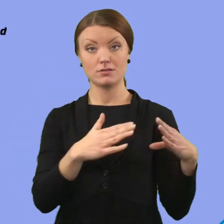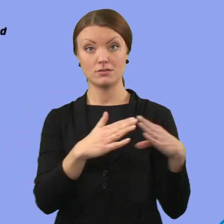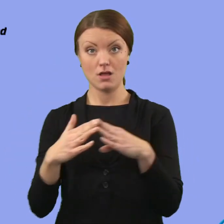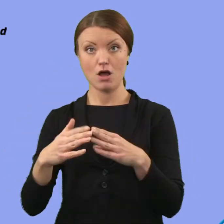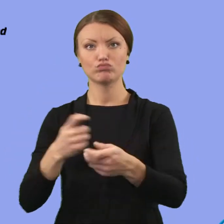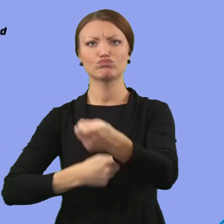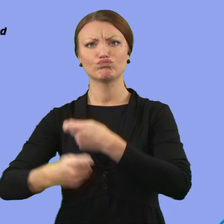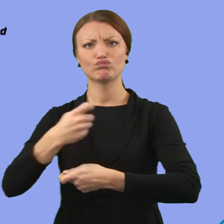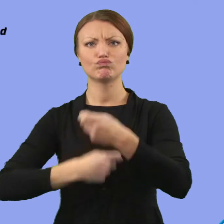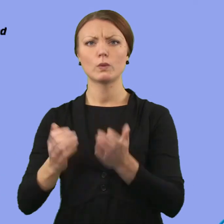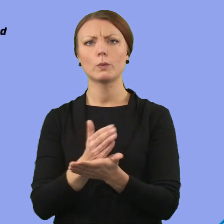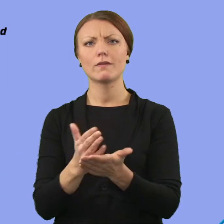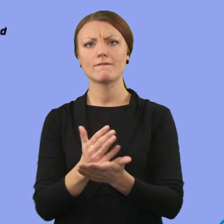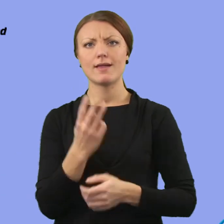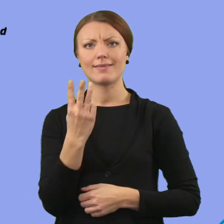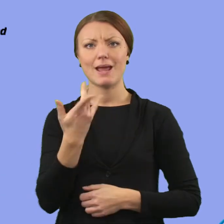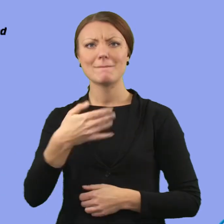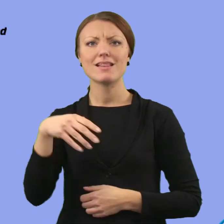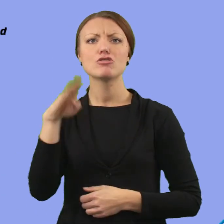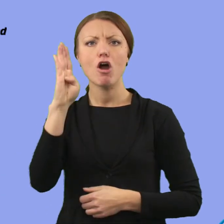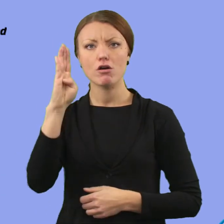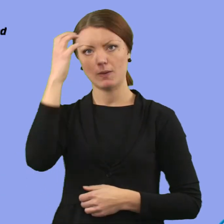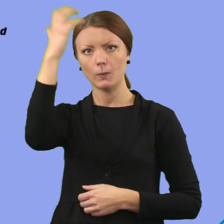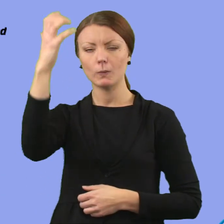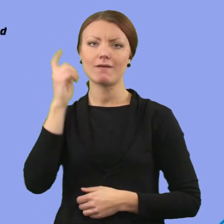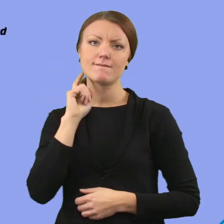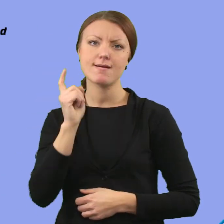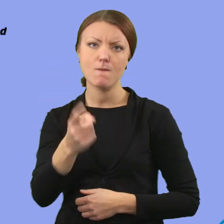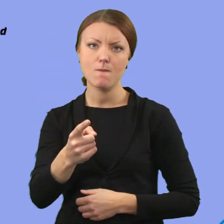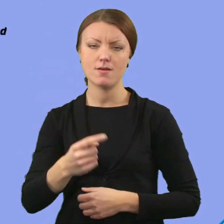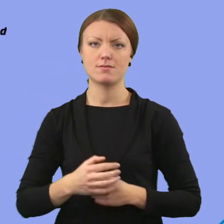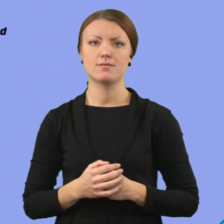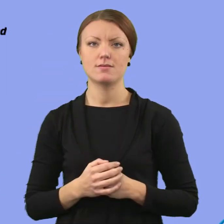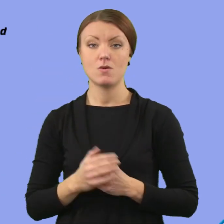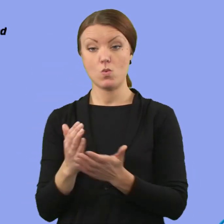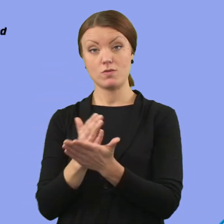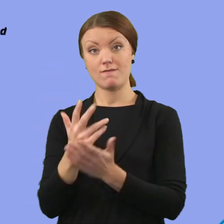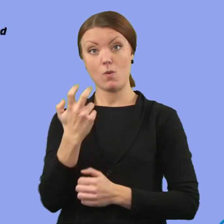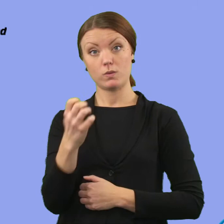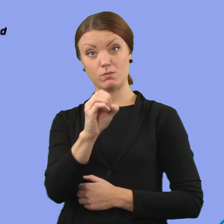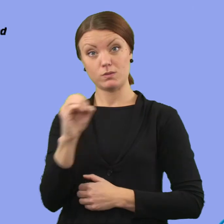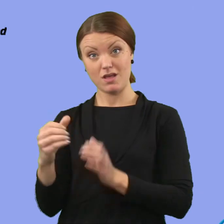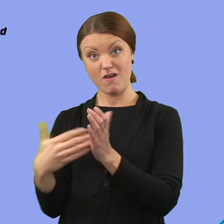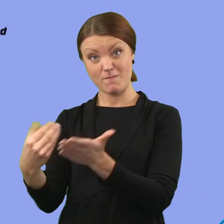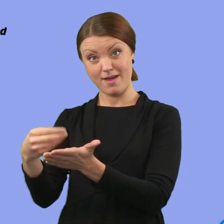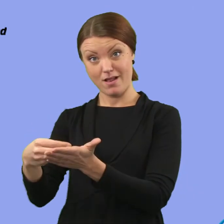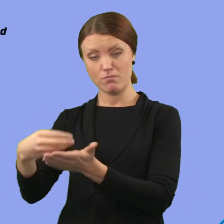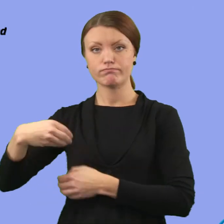Trollhättans stad omsätter cirka 3 miljarder kronor årligen och ungefär 80 procent av våra medel går